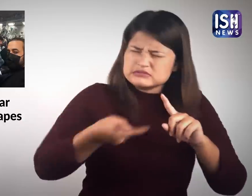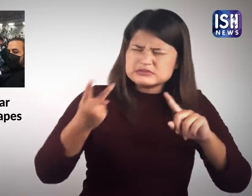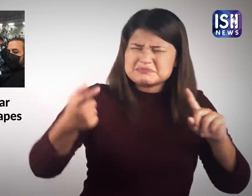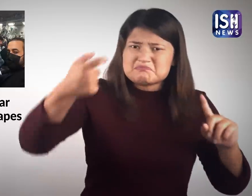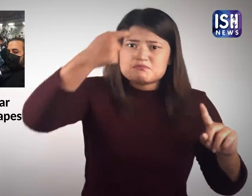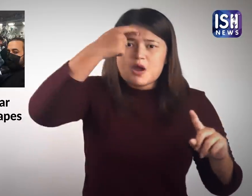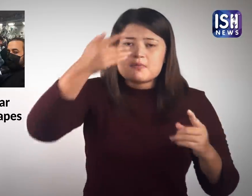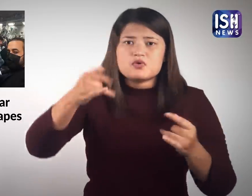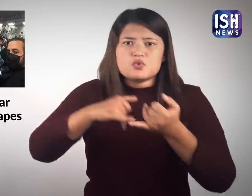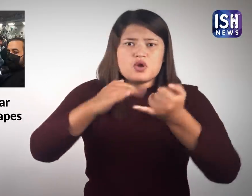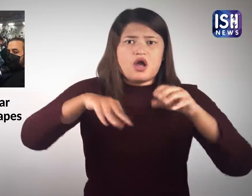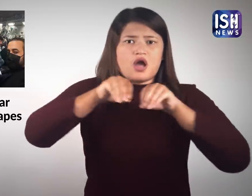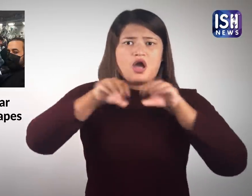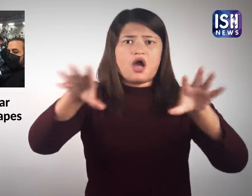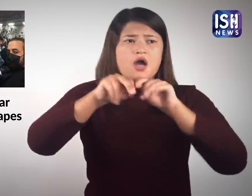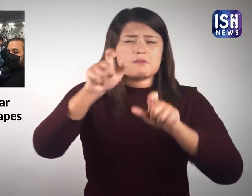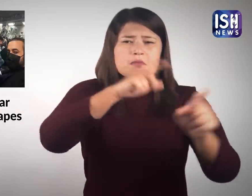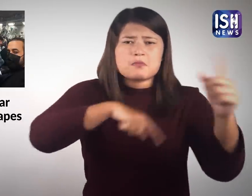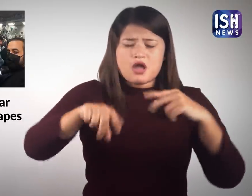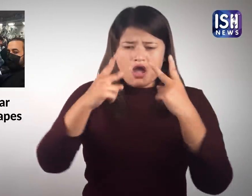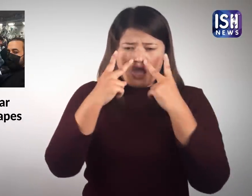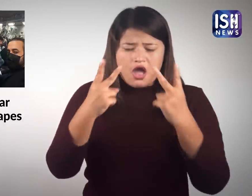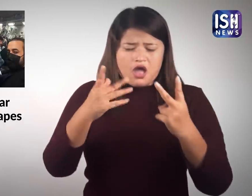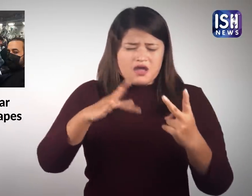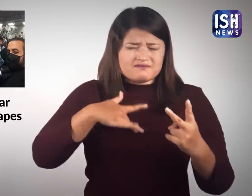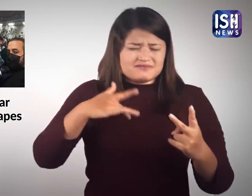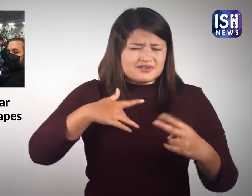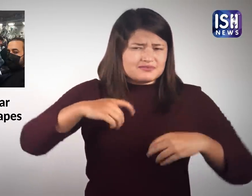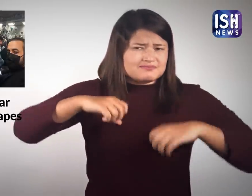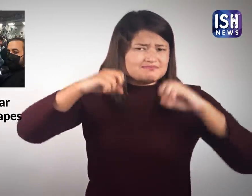ऐसी कई विनाशकारी तस्वीरे वाइरल हुई और लोगों को दुखी कर दिया